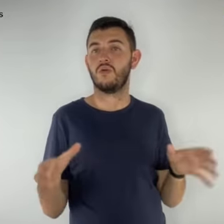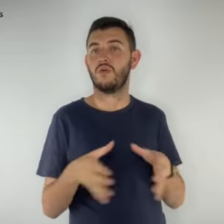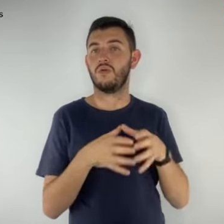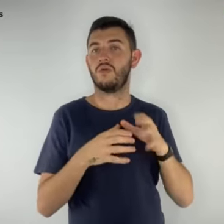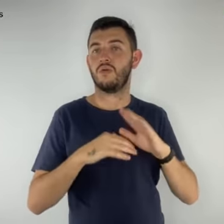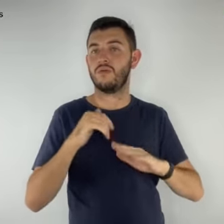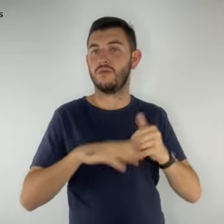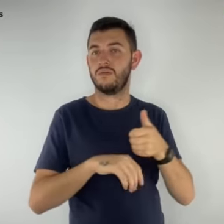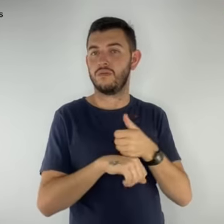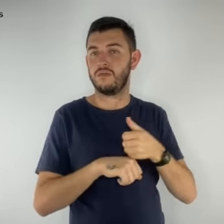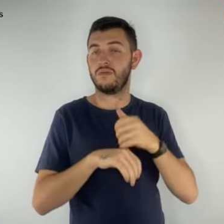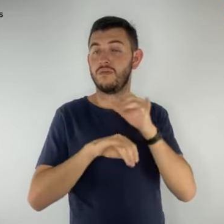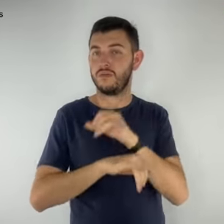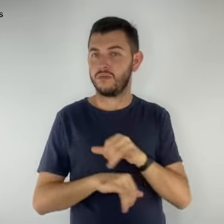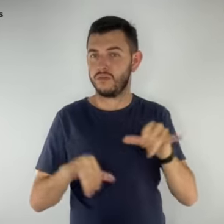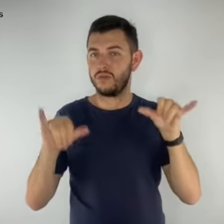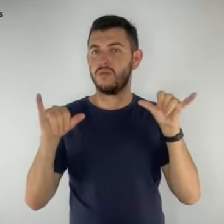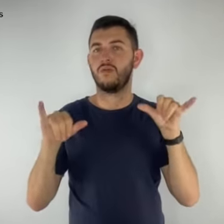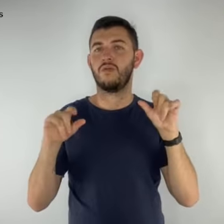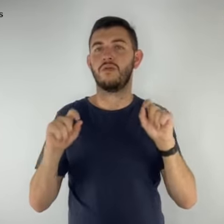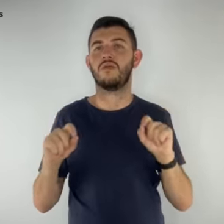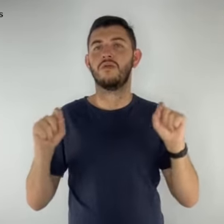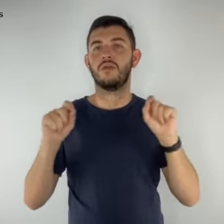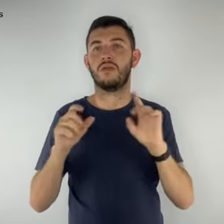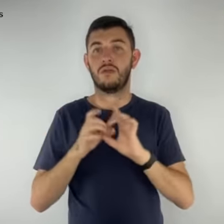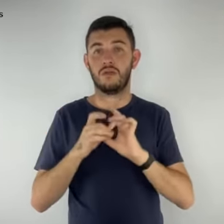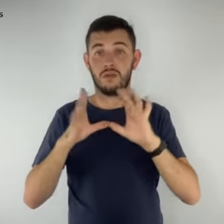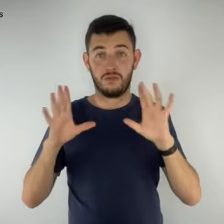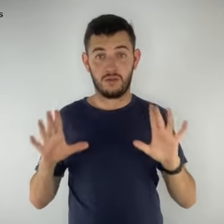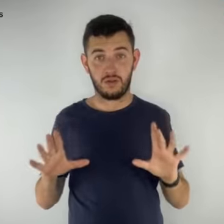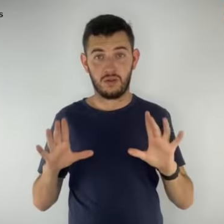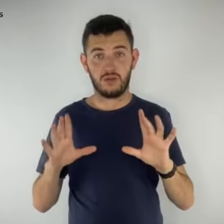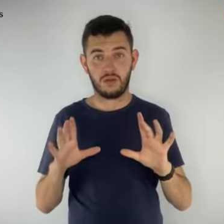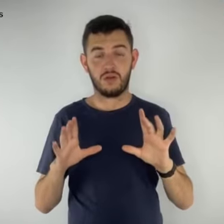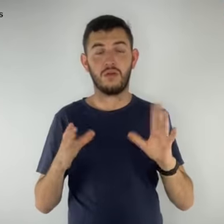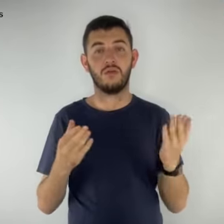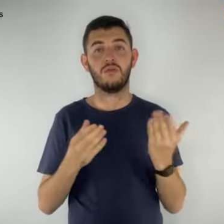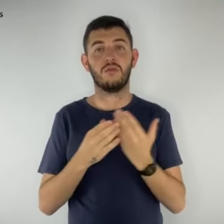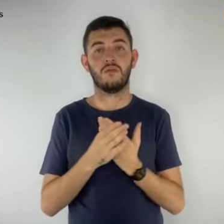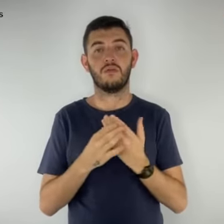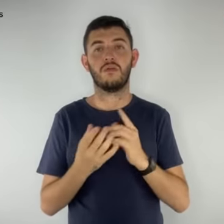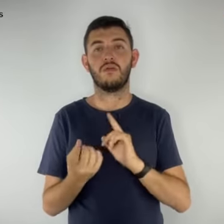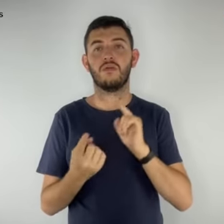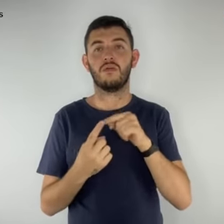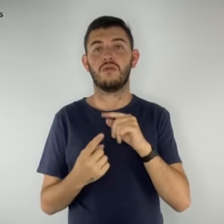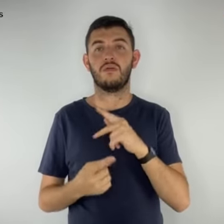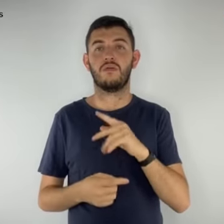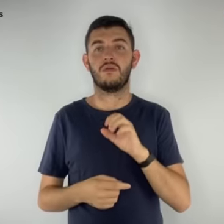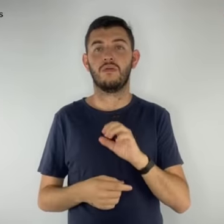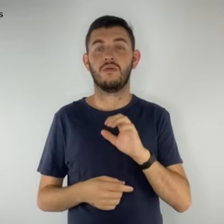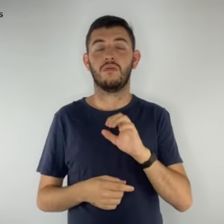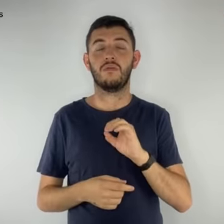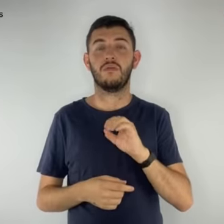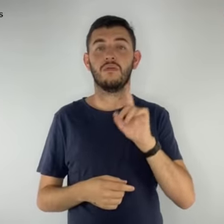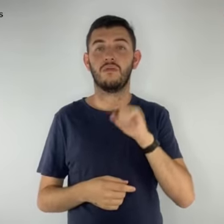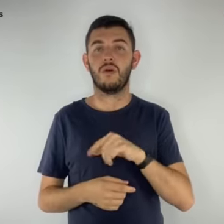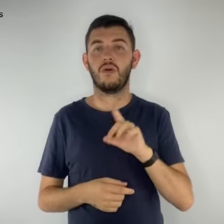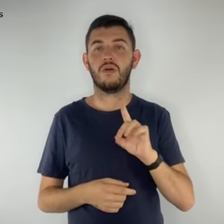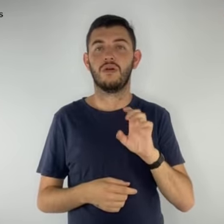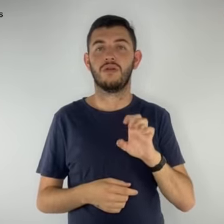a categoria comunicando sobre a liberação de um processo do PODGIS. A exemplo